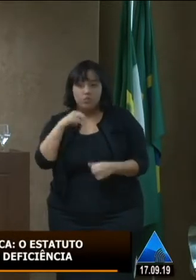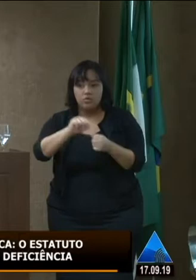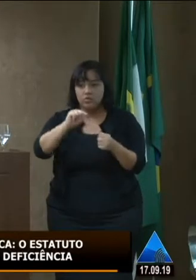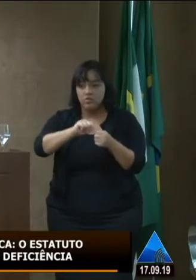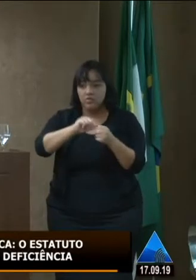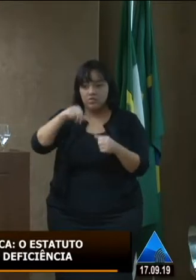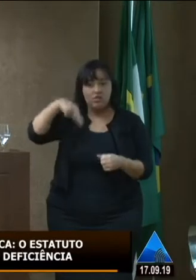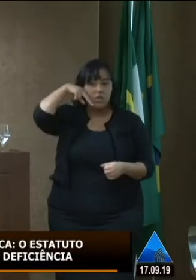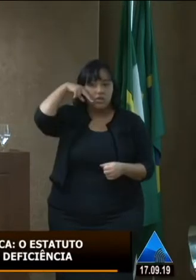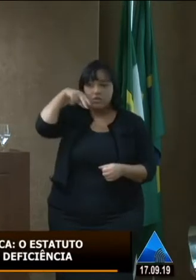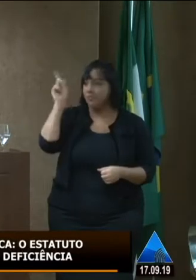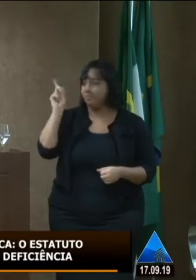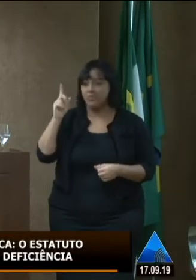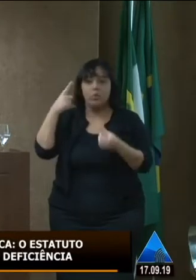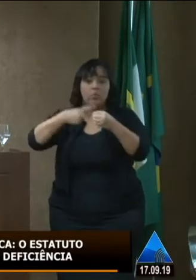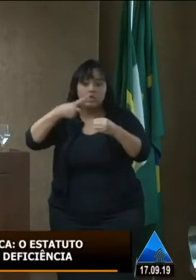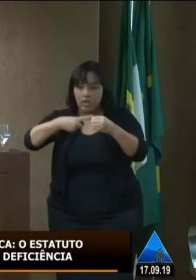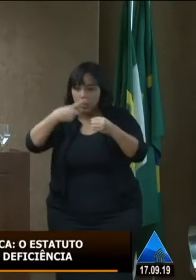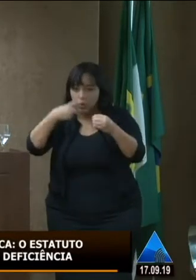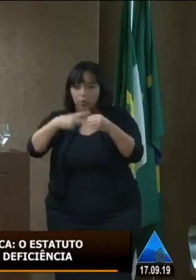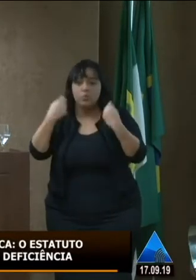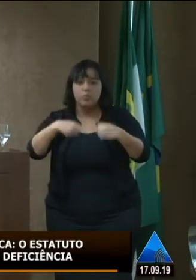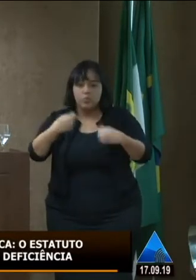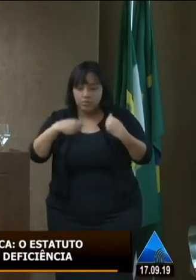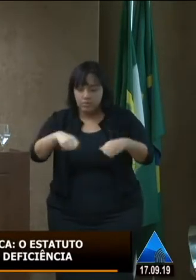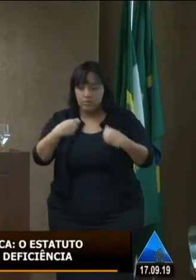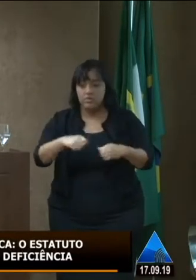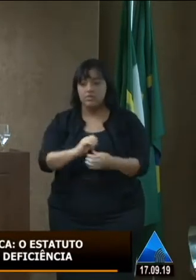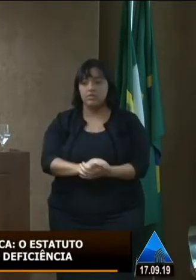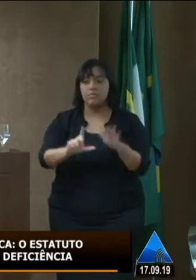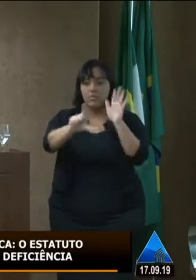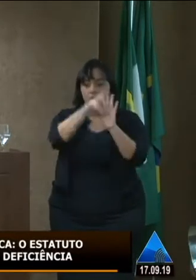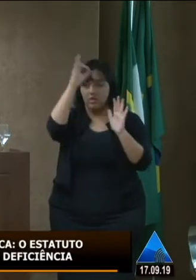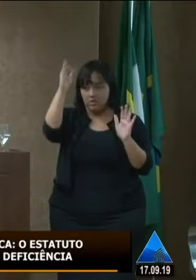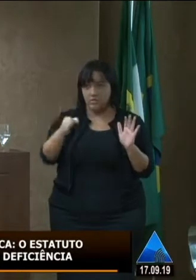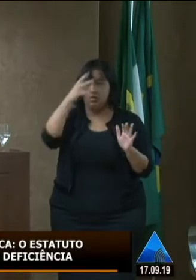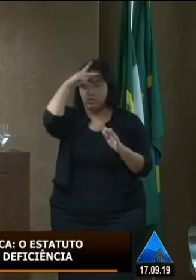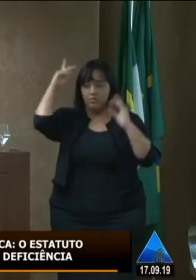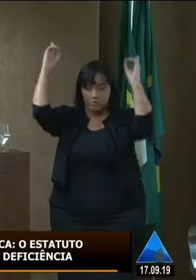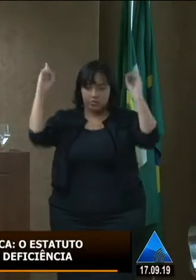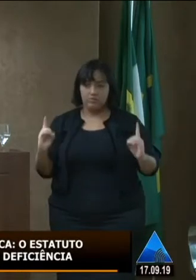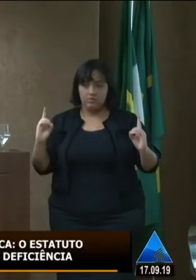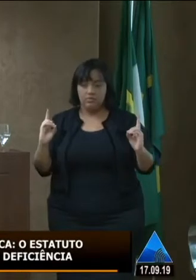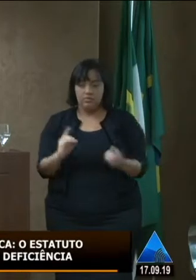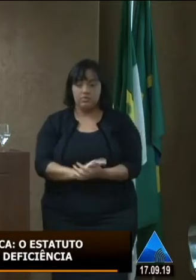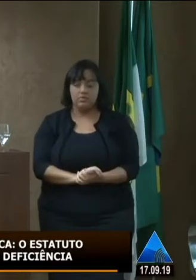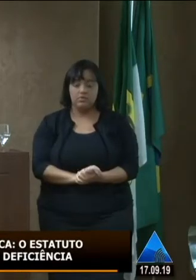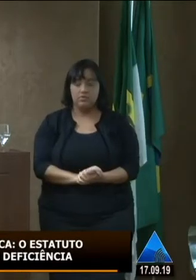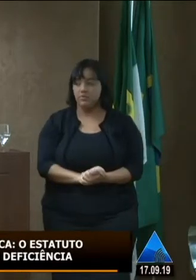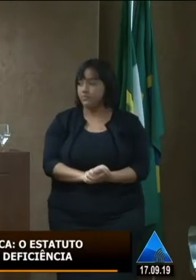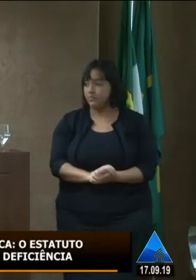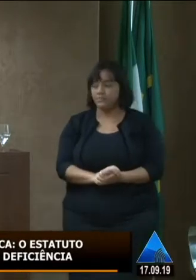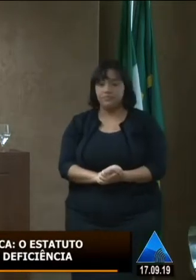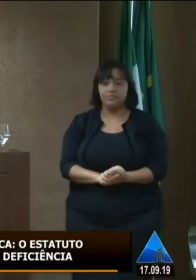potiguaras para além de Natal e da Grande Natal existe também uma demanda reprimida